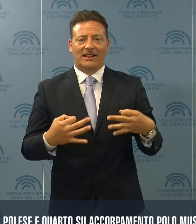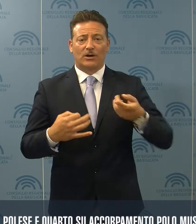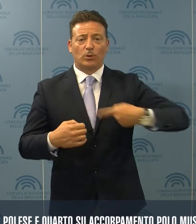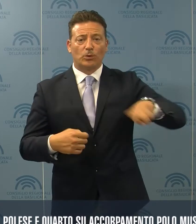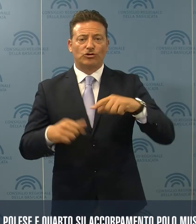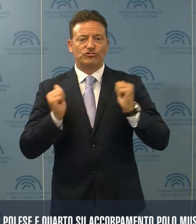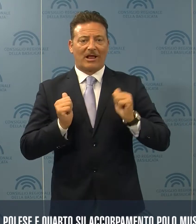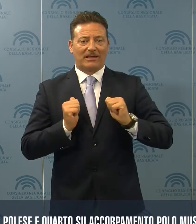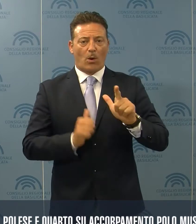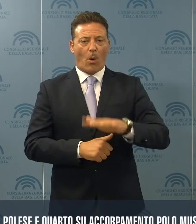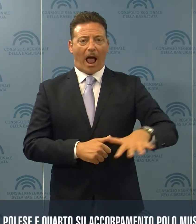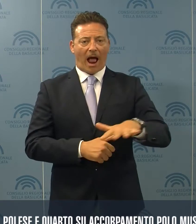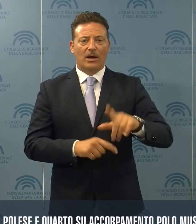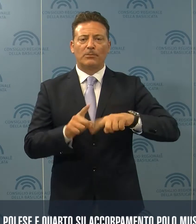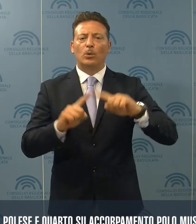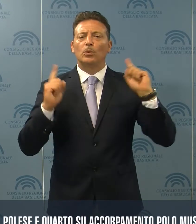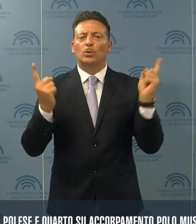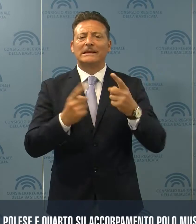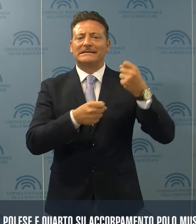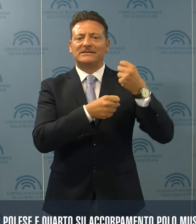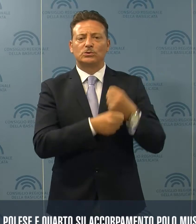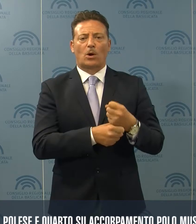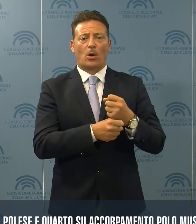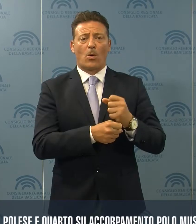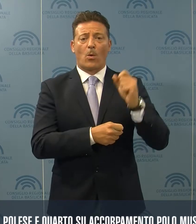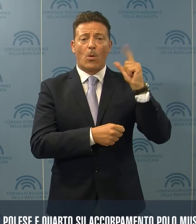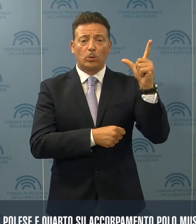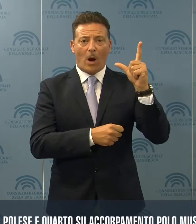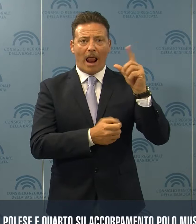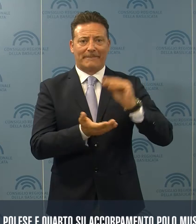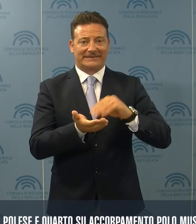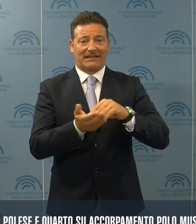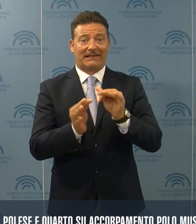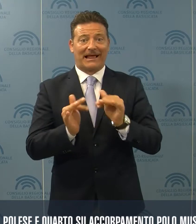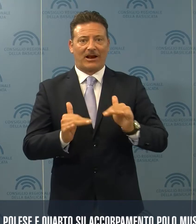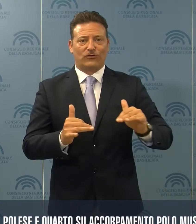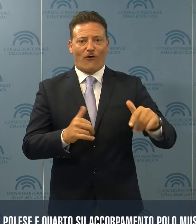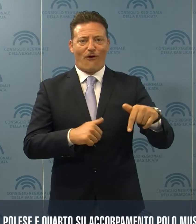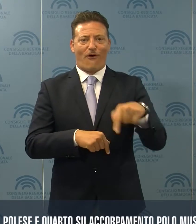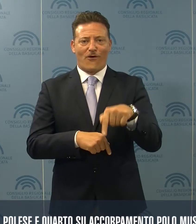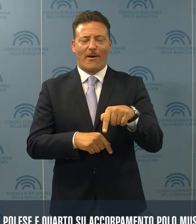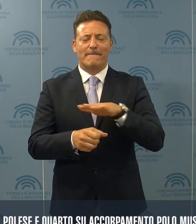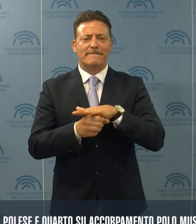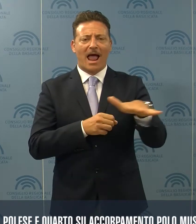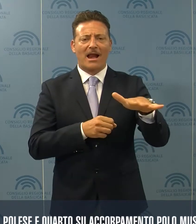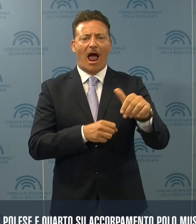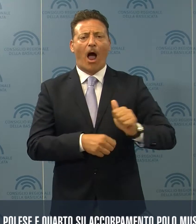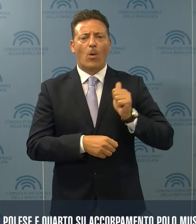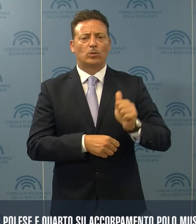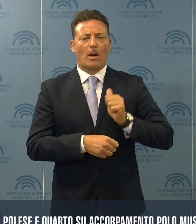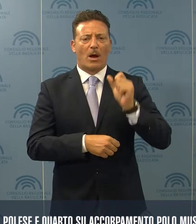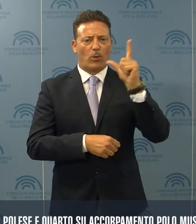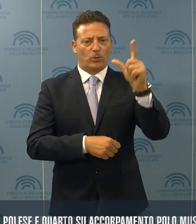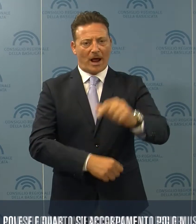cittadini lucani e a tutte le istituzioni culturali presenti sul territorio la piena autonomia